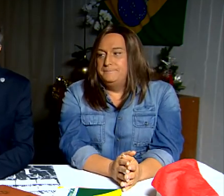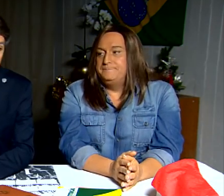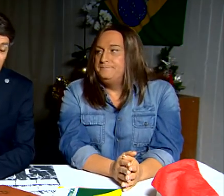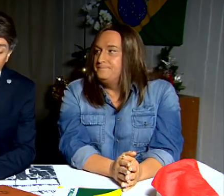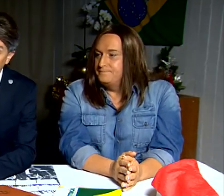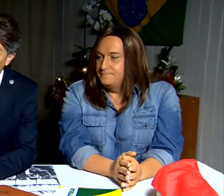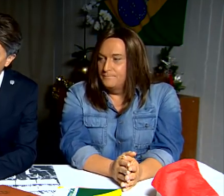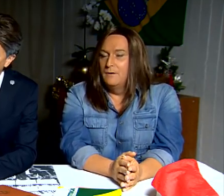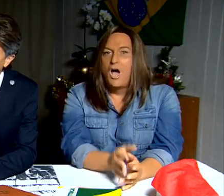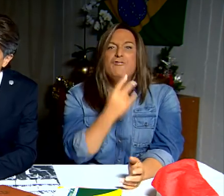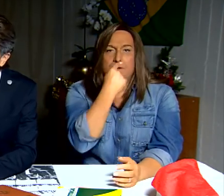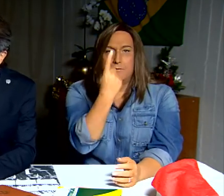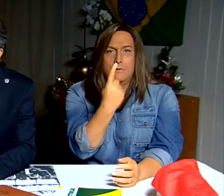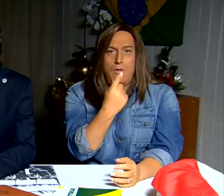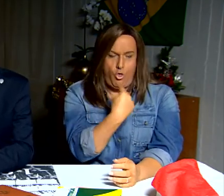Sede.